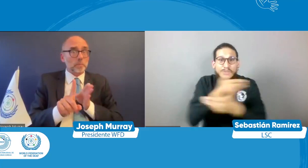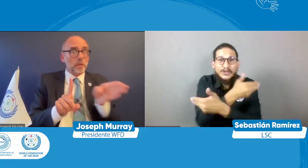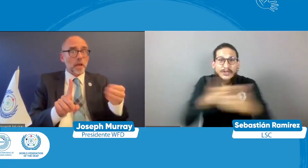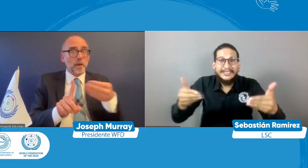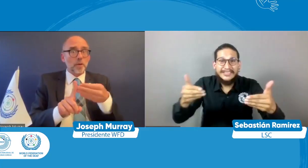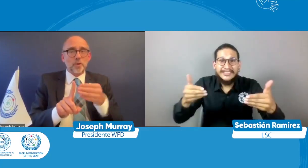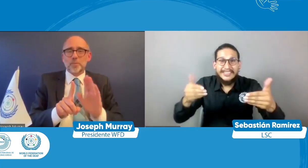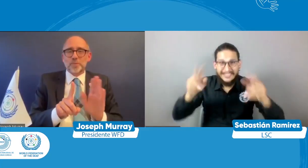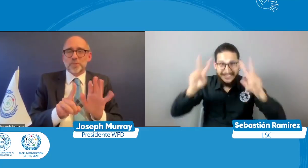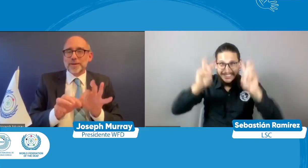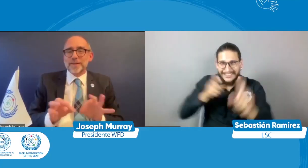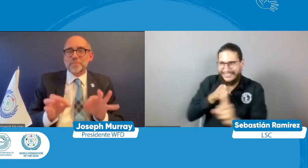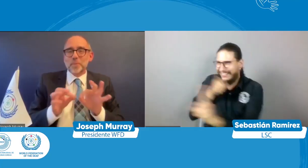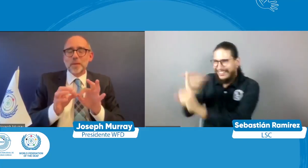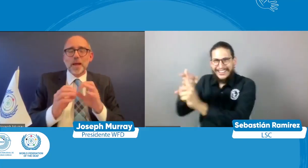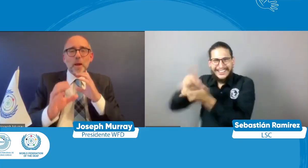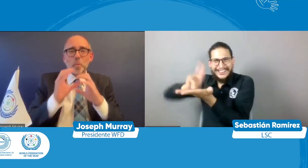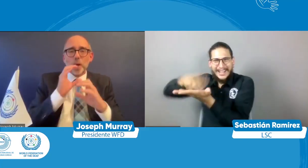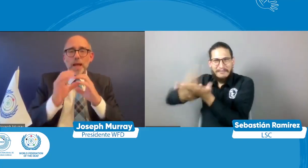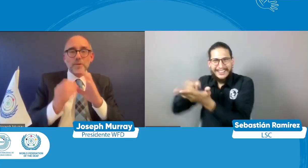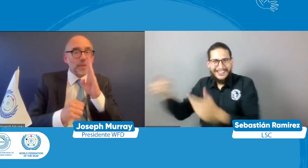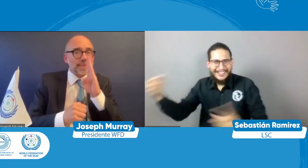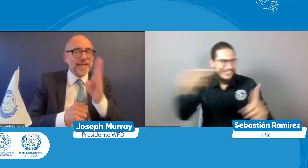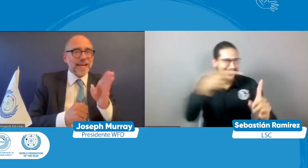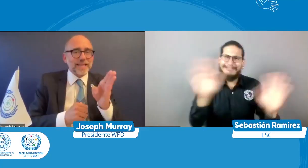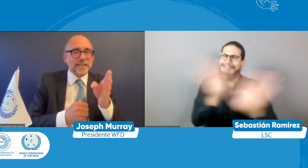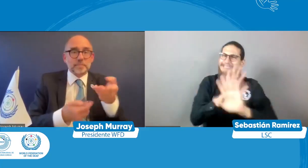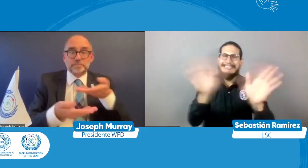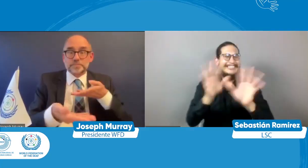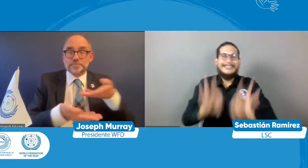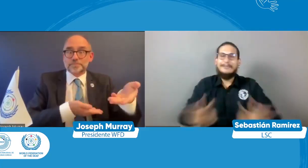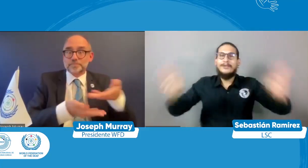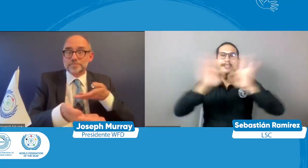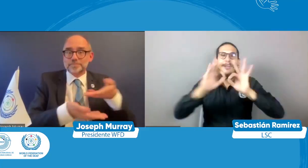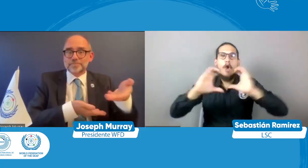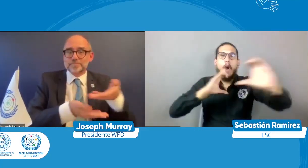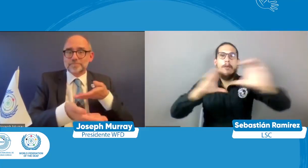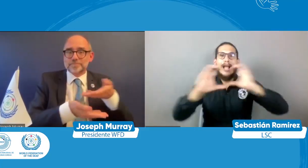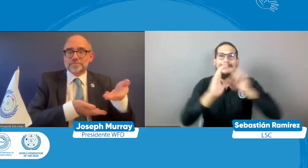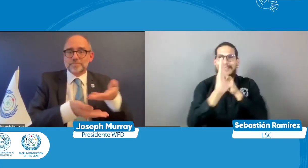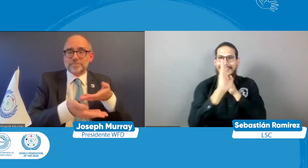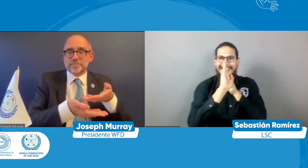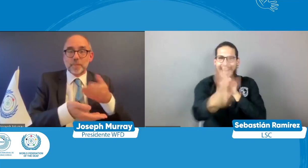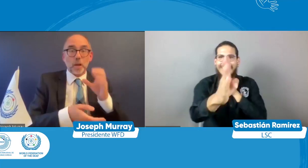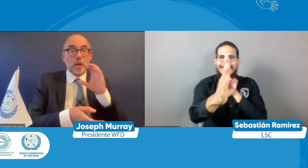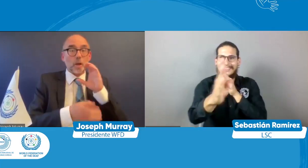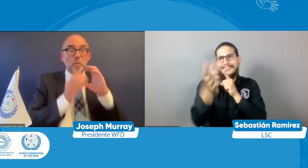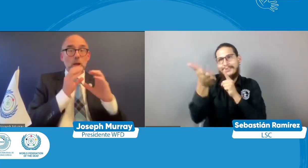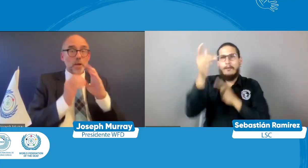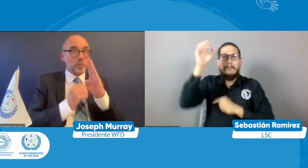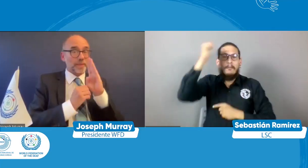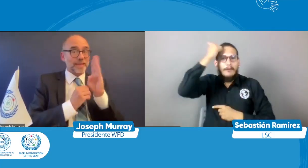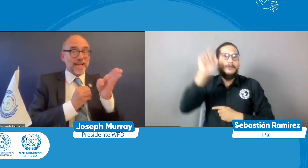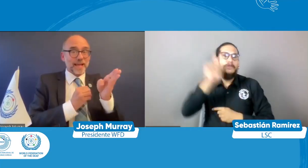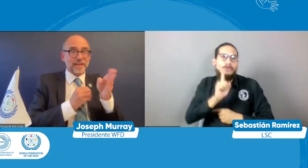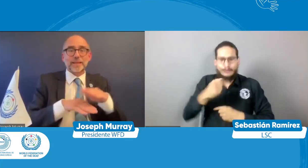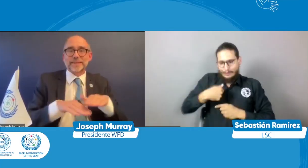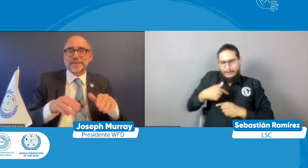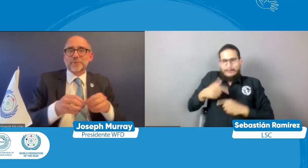universidad pero el servicio de interpretación es un medio no es el fin entonces se debe ver que es